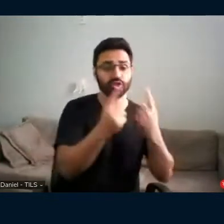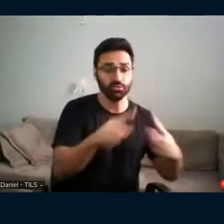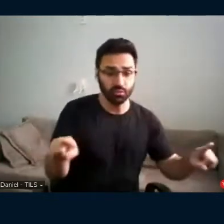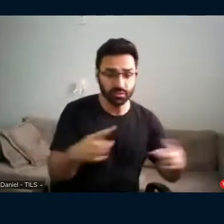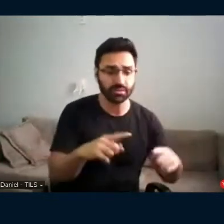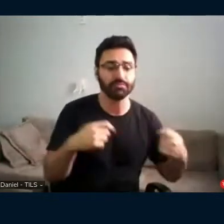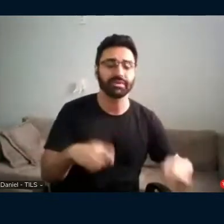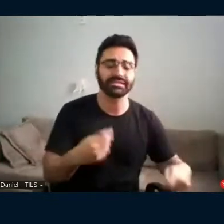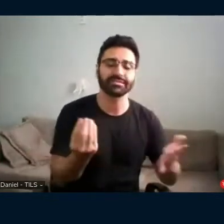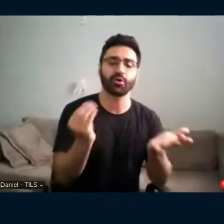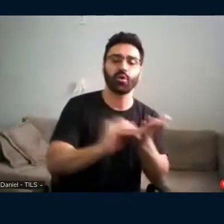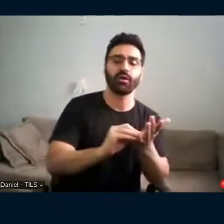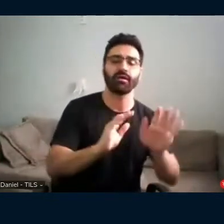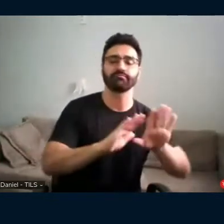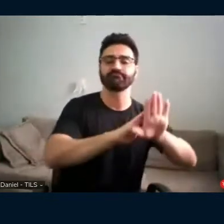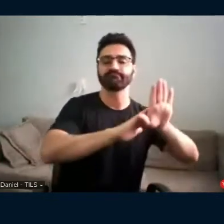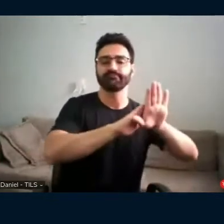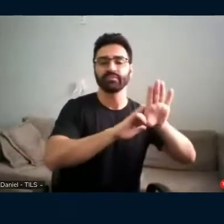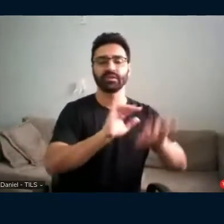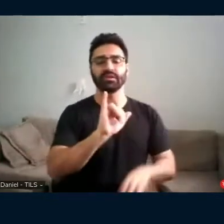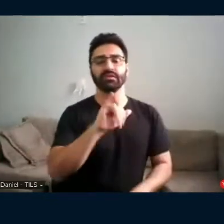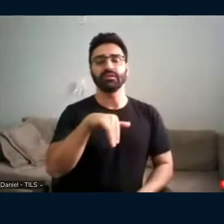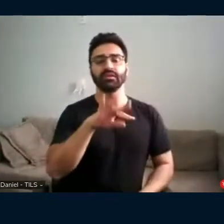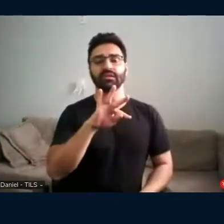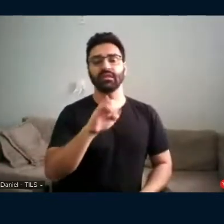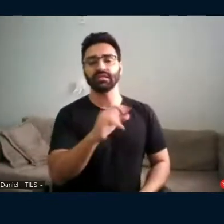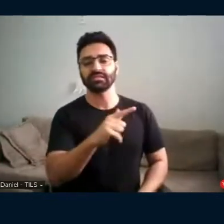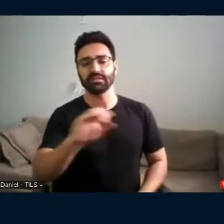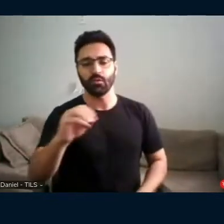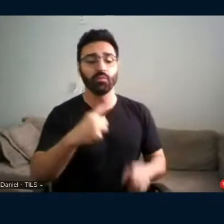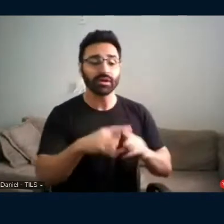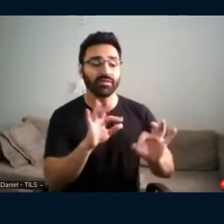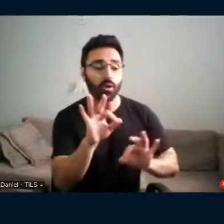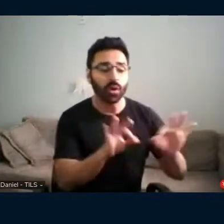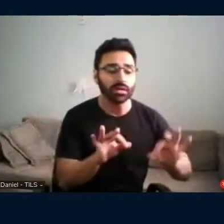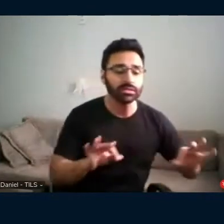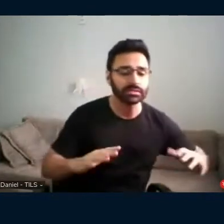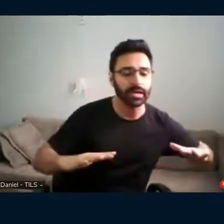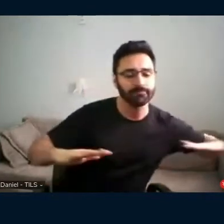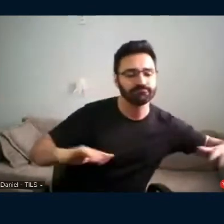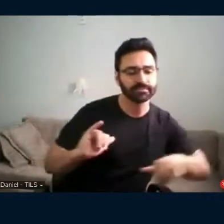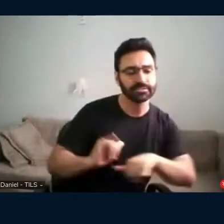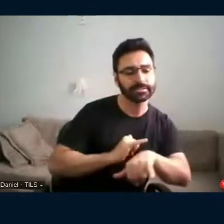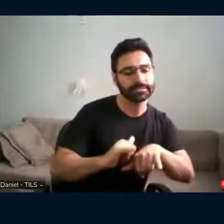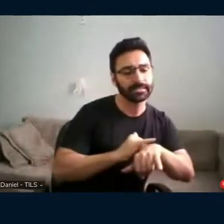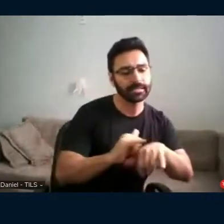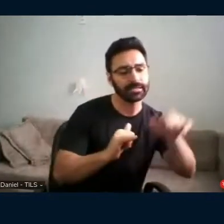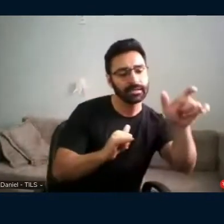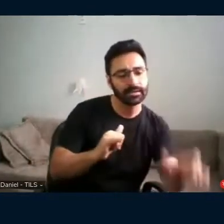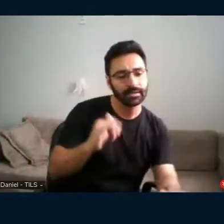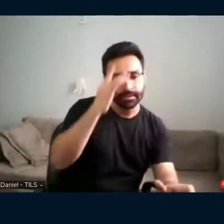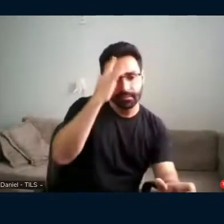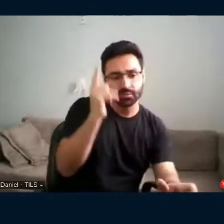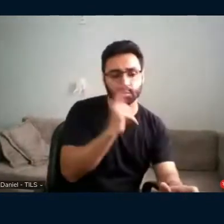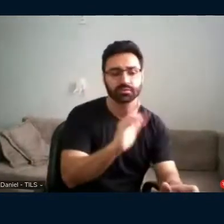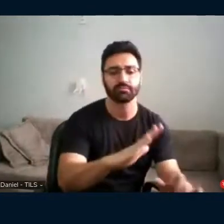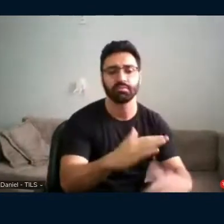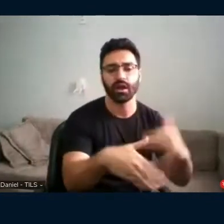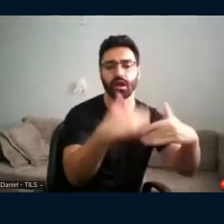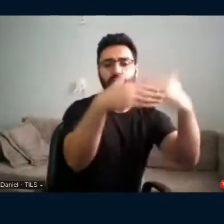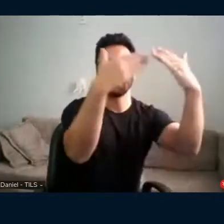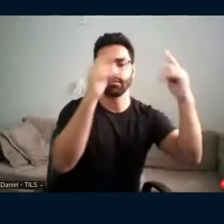pedagógica porque ele vai organizando o ambiente, ele vai proporcionando condições de possibilidades para que as pessoas possam desenvolver,